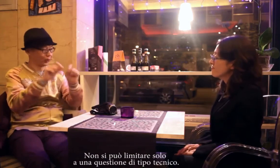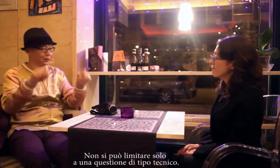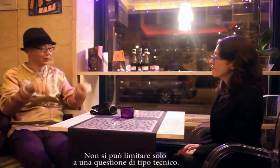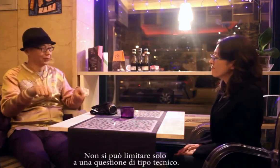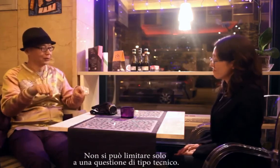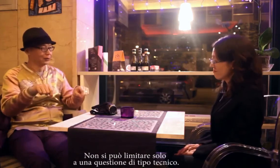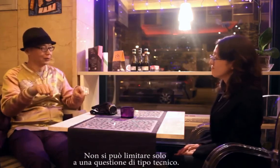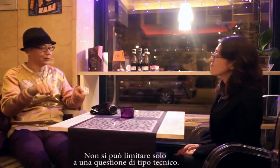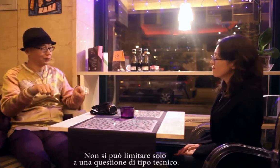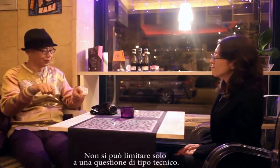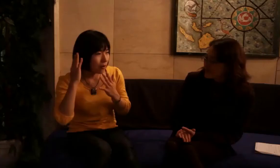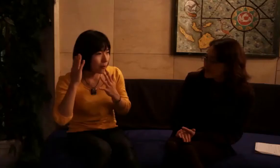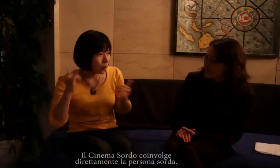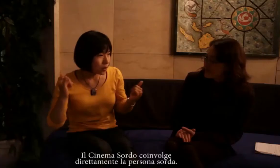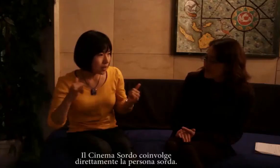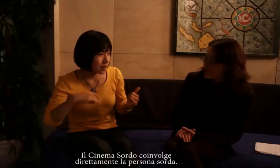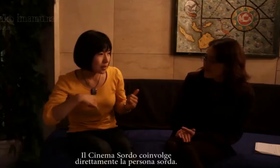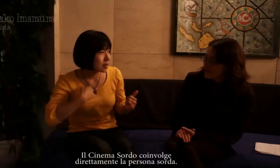Senti